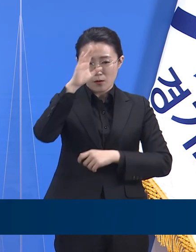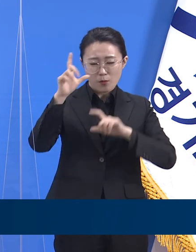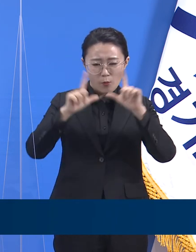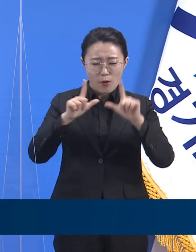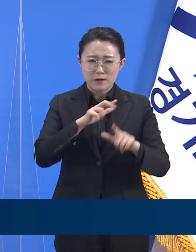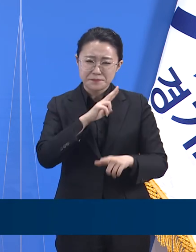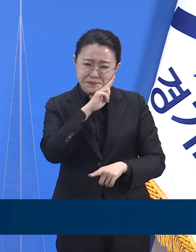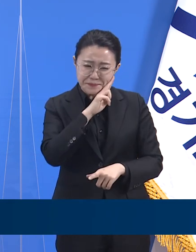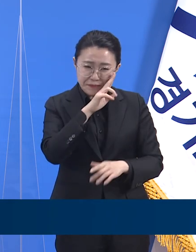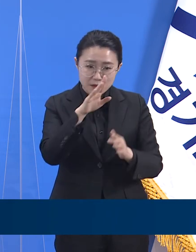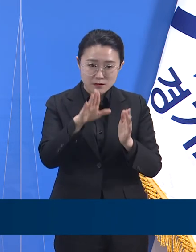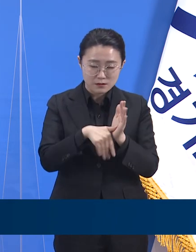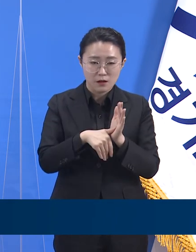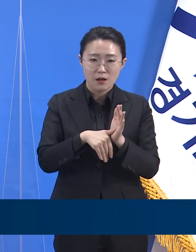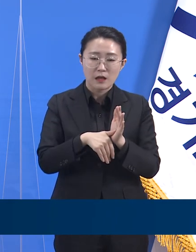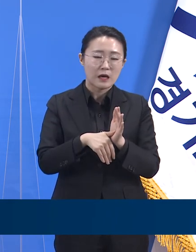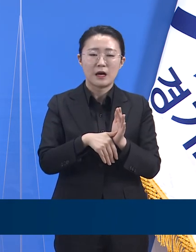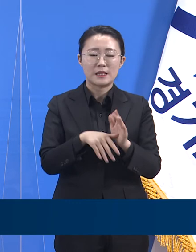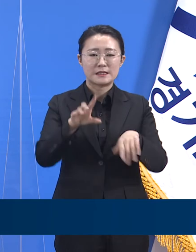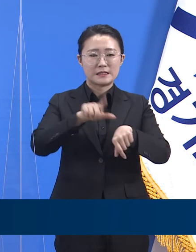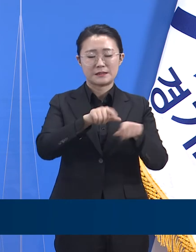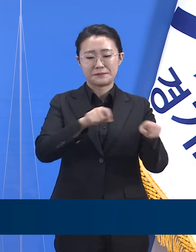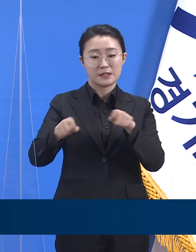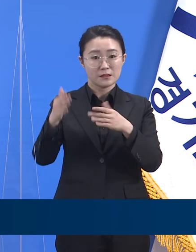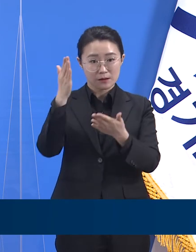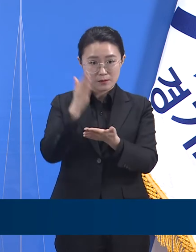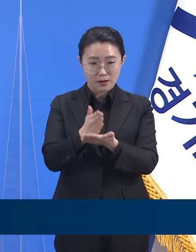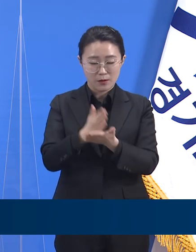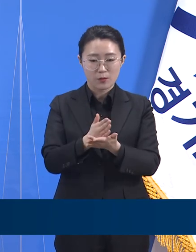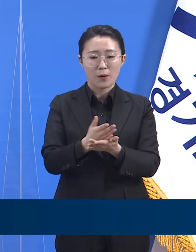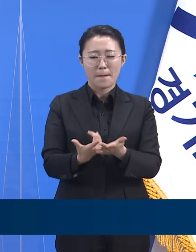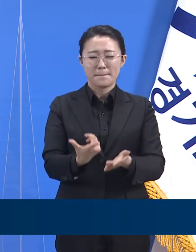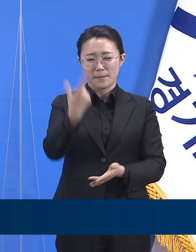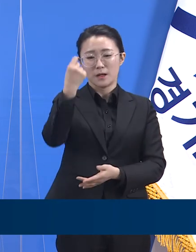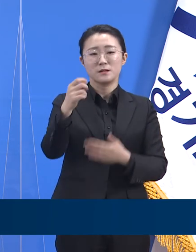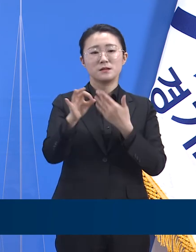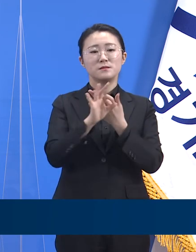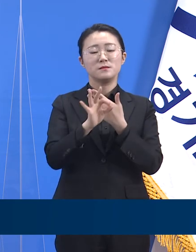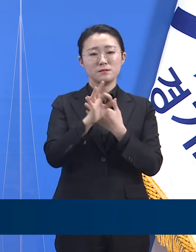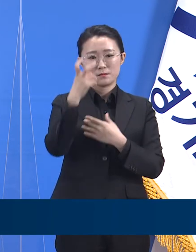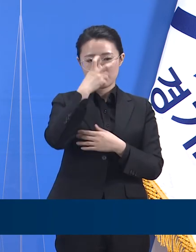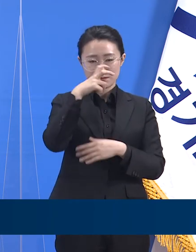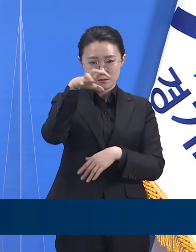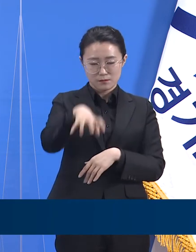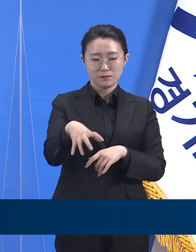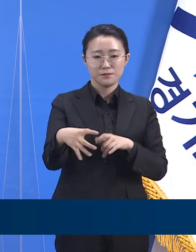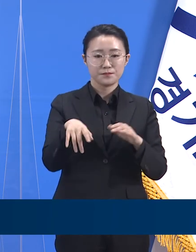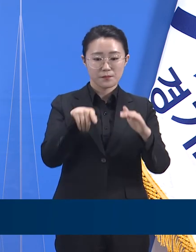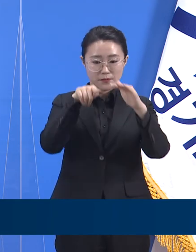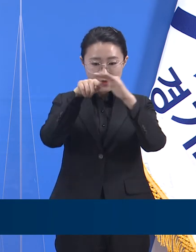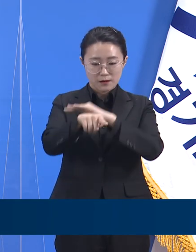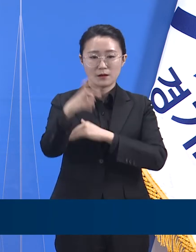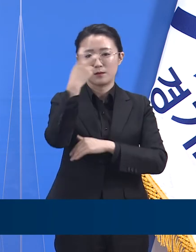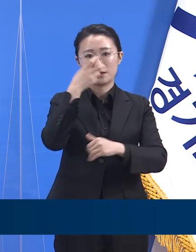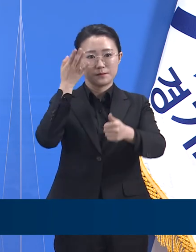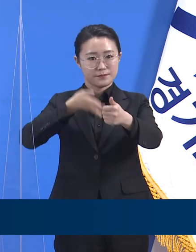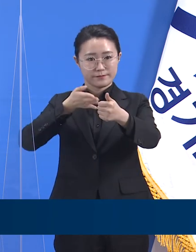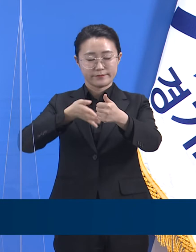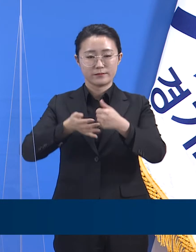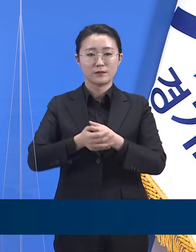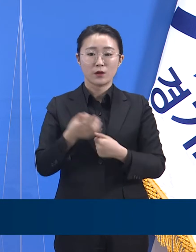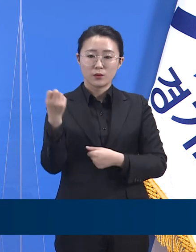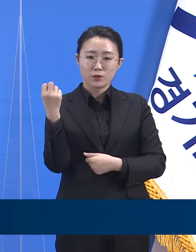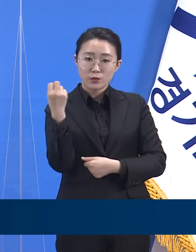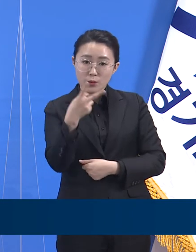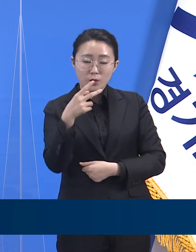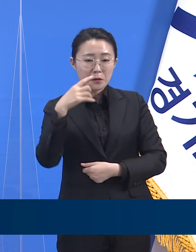임시선별검사소를 찾아 검사를 받으시면 됩니다. 궁금한 점이 있으면 1339번으로 문의하여